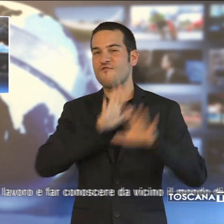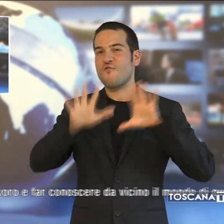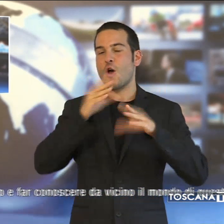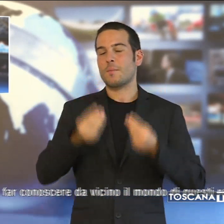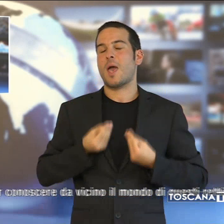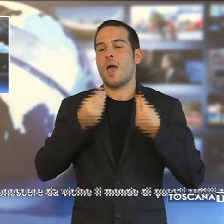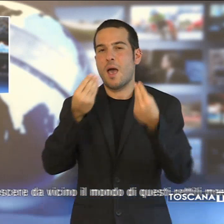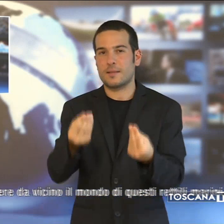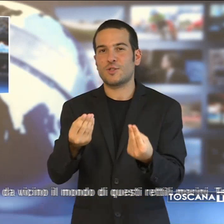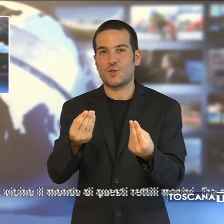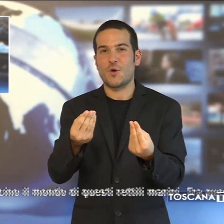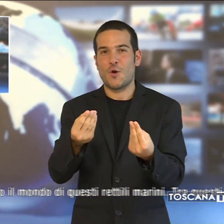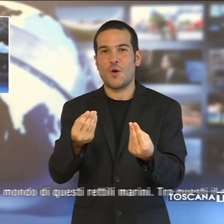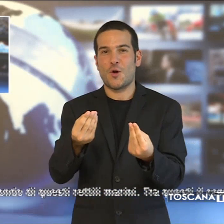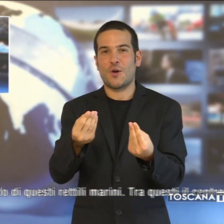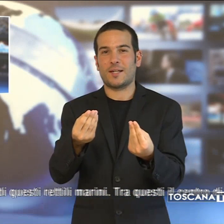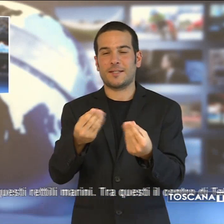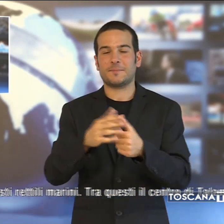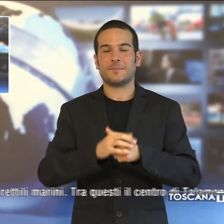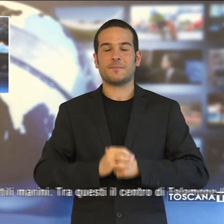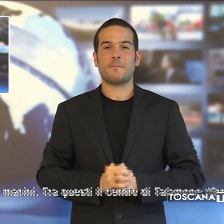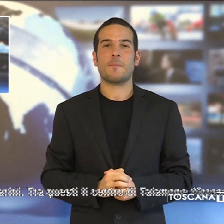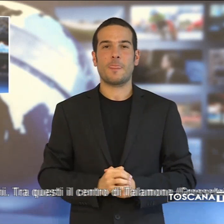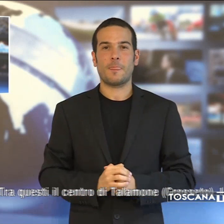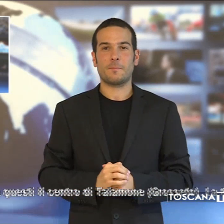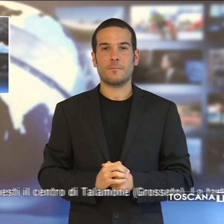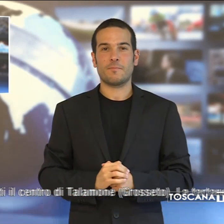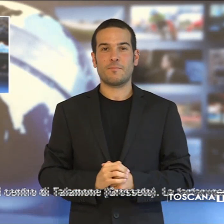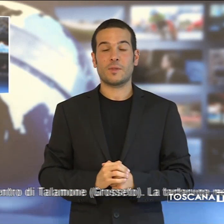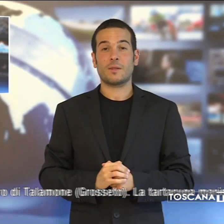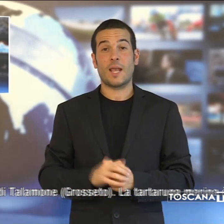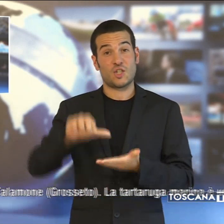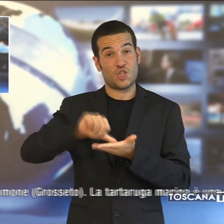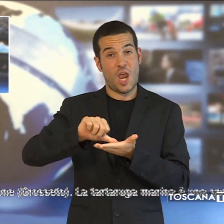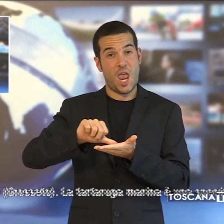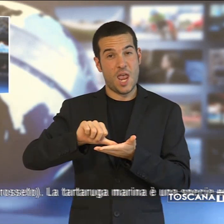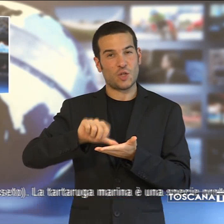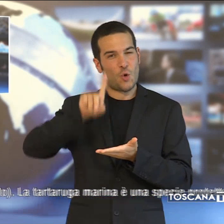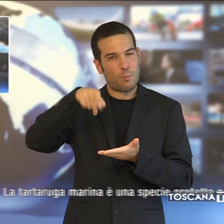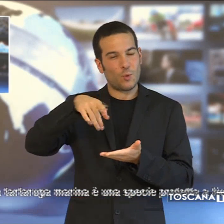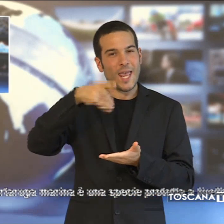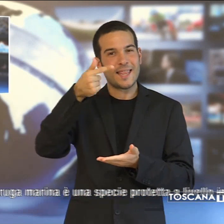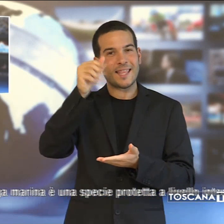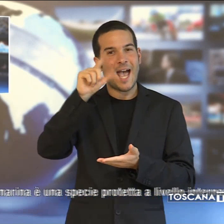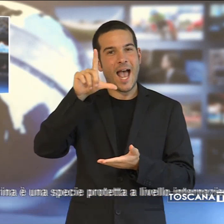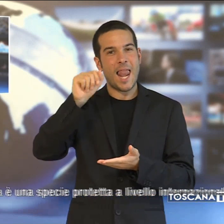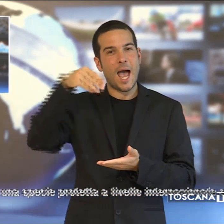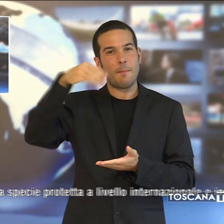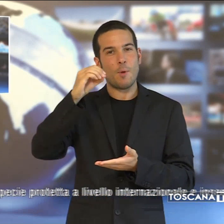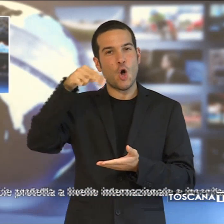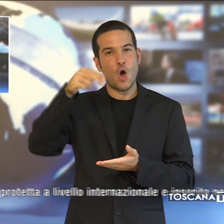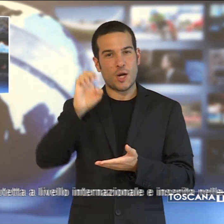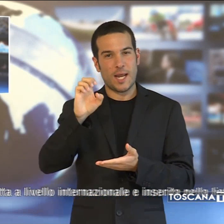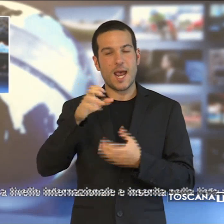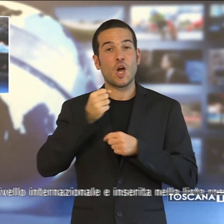vicino il mondo di questi rettili marini. Tra questi, il centro di Talamone, in provincia di Grosseto. La tartaruga